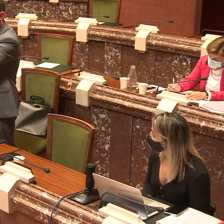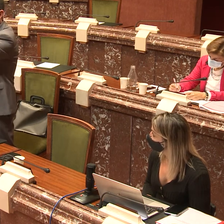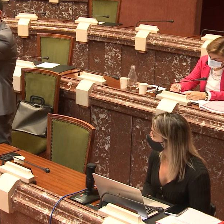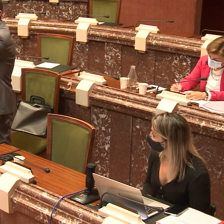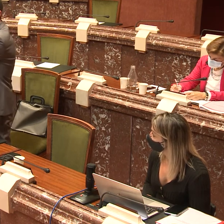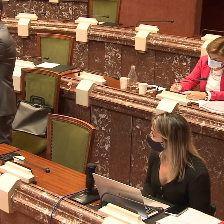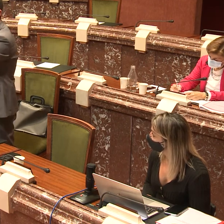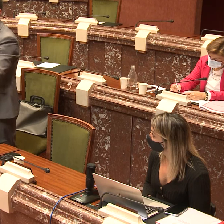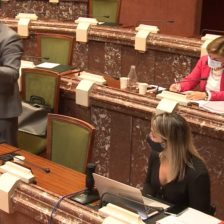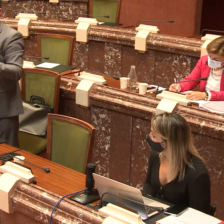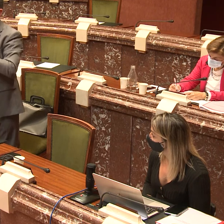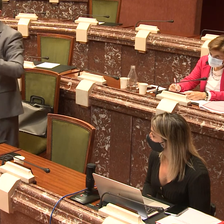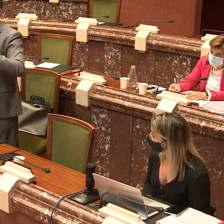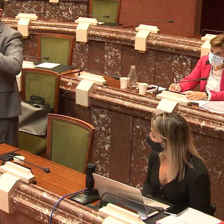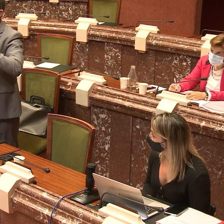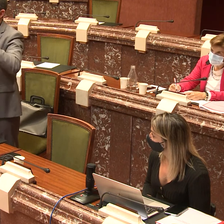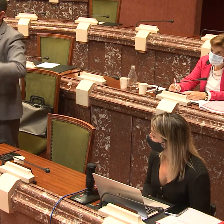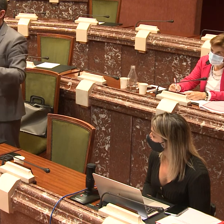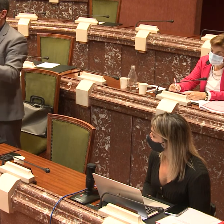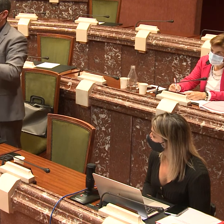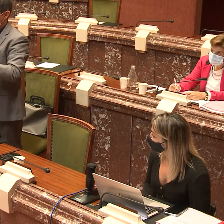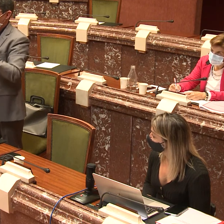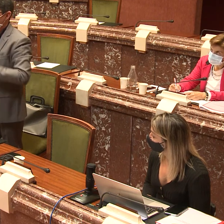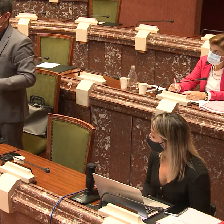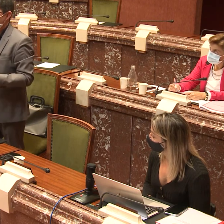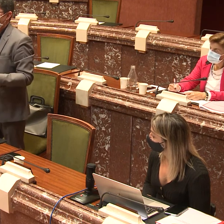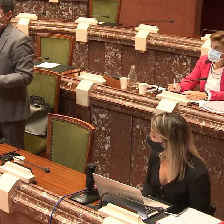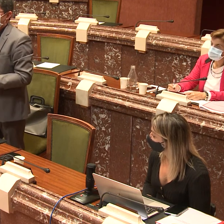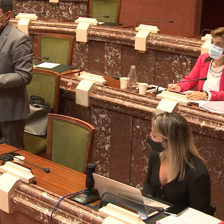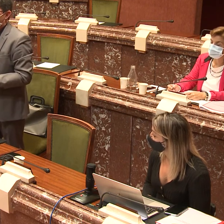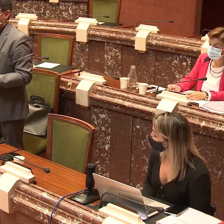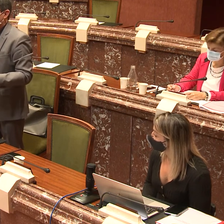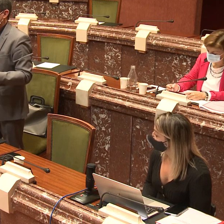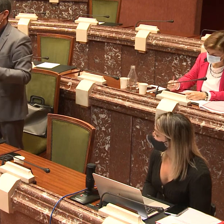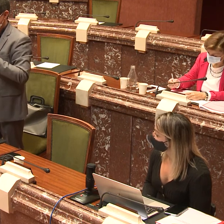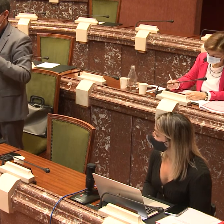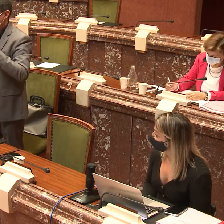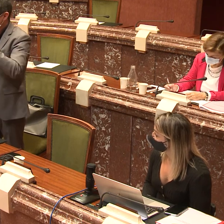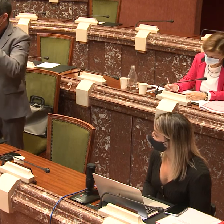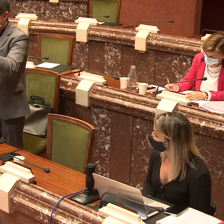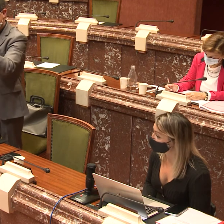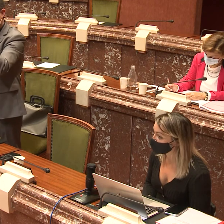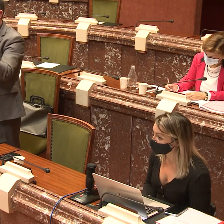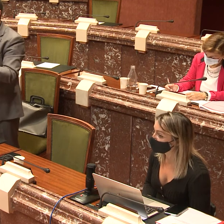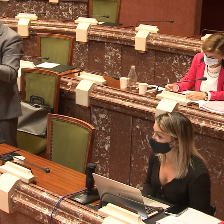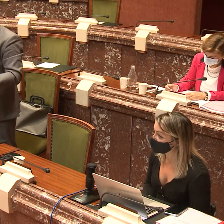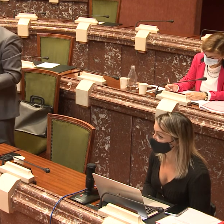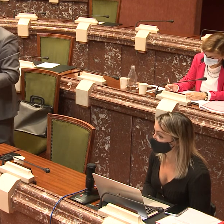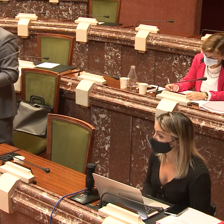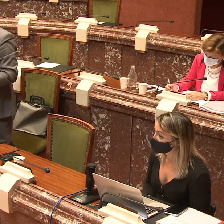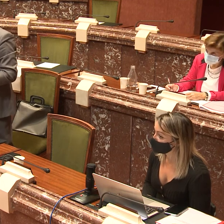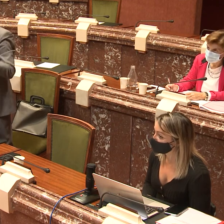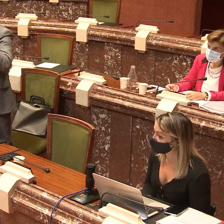se han ido consiguiendo cosas, pero lo comparo con otras comunidades y siento, pues, cierta envidia. También me gustaría que desde la región de Murcia